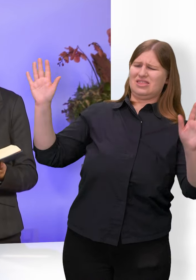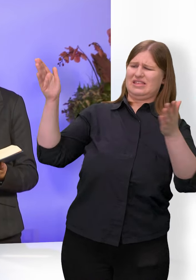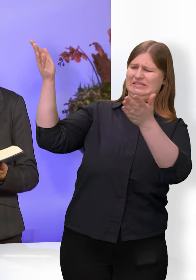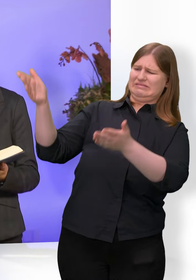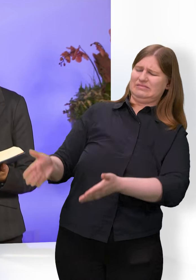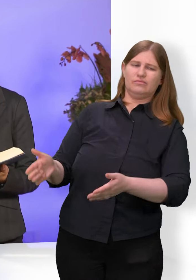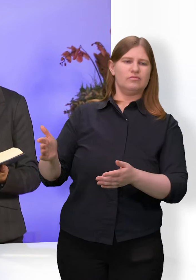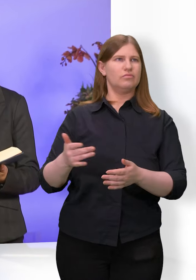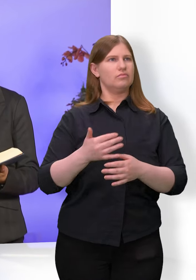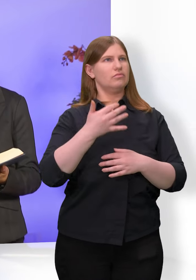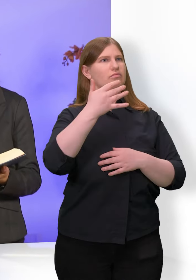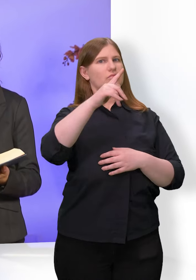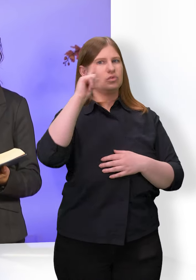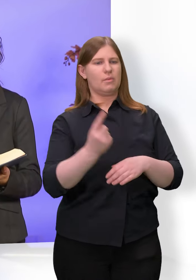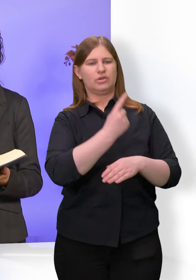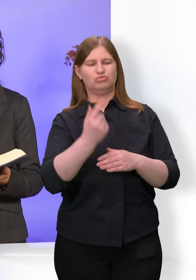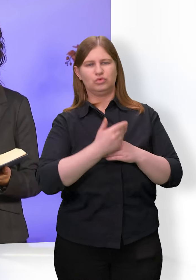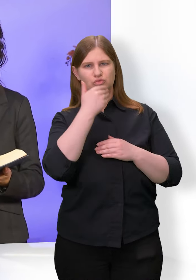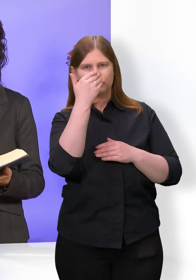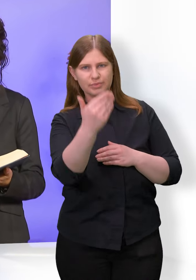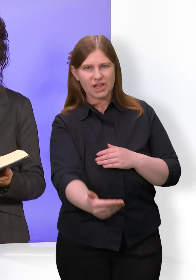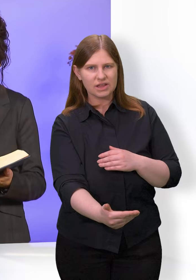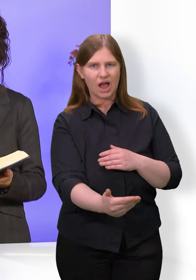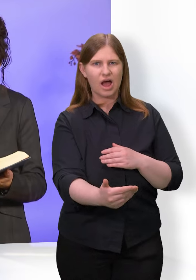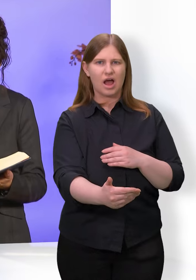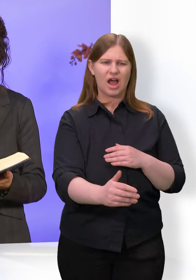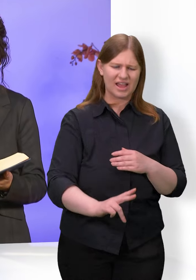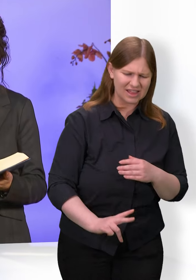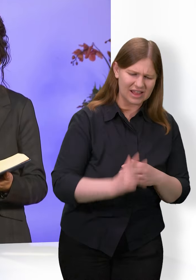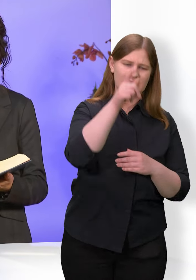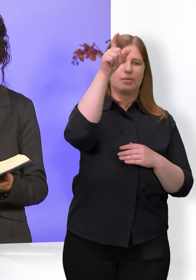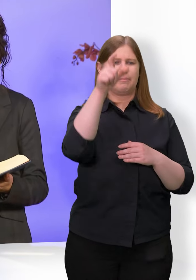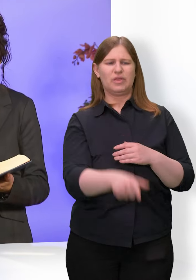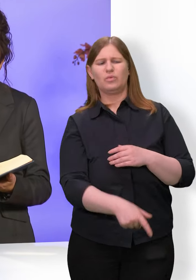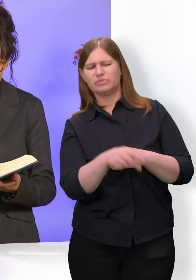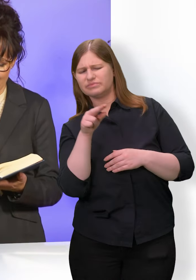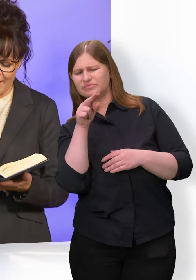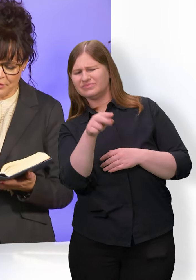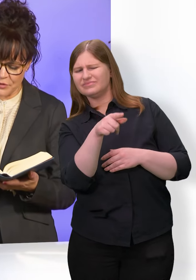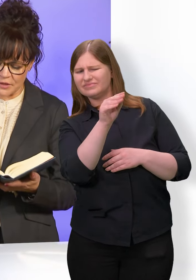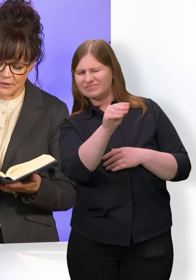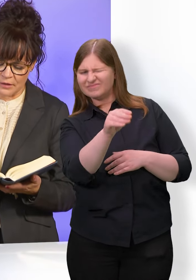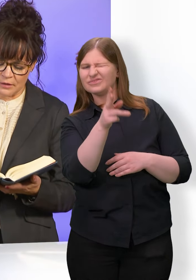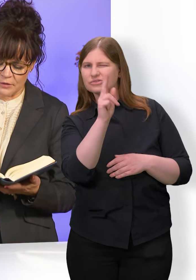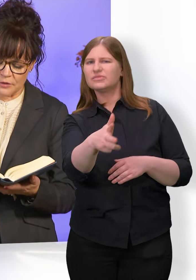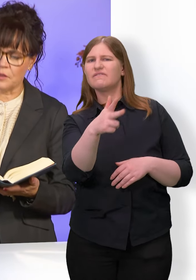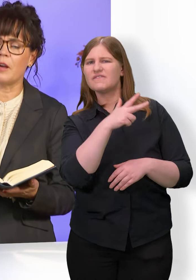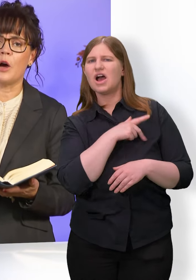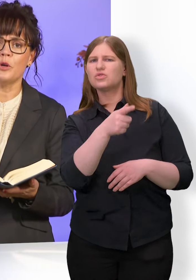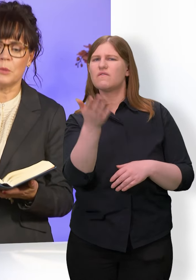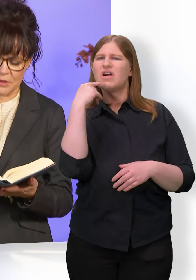bekräftigte es ein anderer und sprach, wahrhaftig, dieser war auch mit